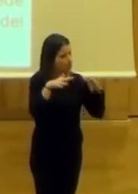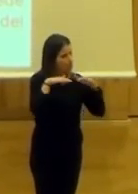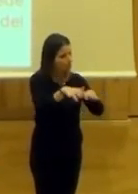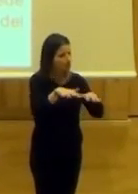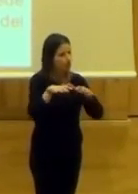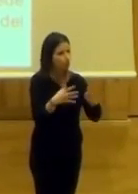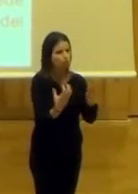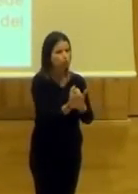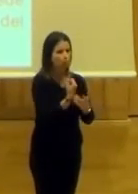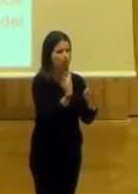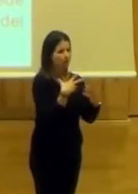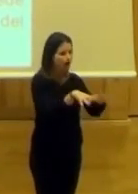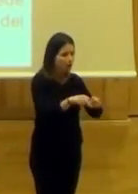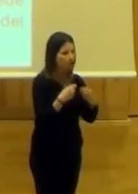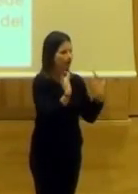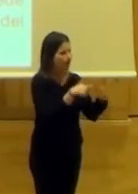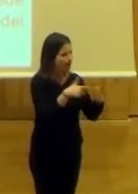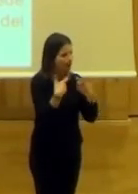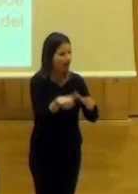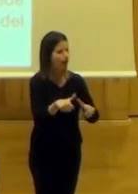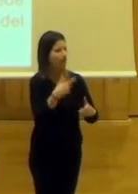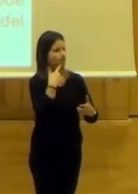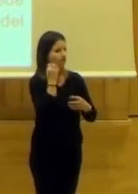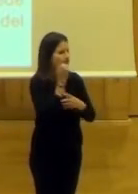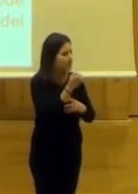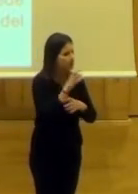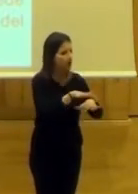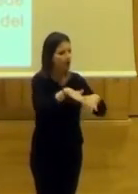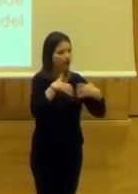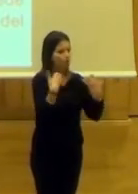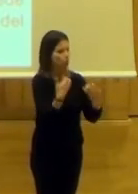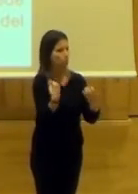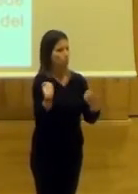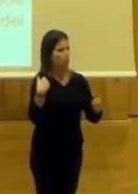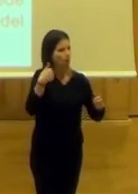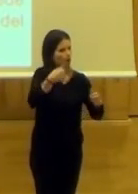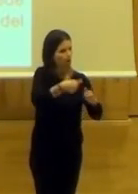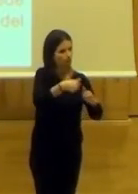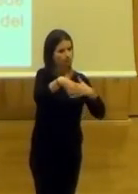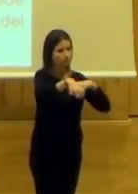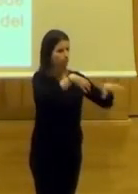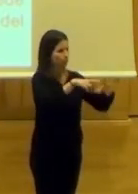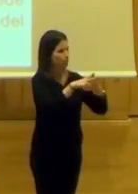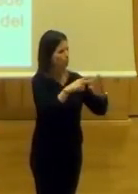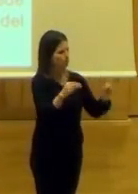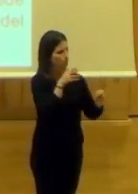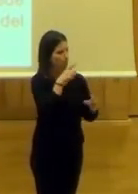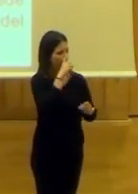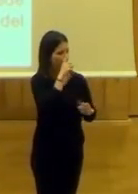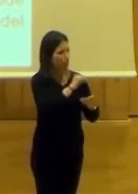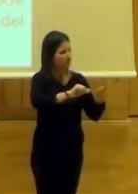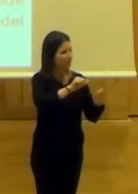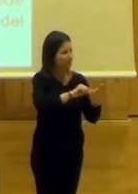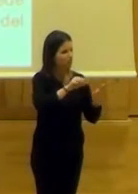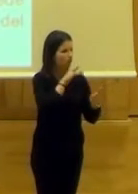serie de áreas diversas, catedras, aulas, seminarios, que venían funcionando en extensión universitaria, también a través de un antiguo secretario,